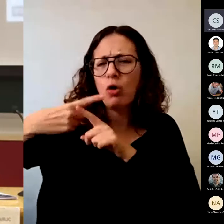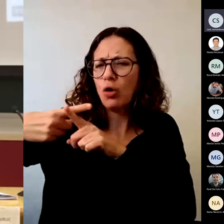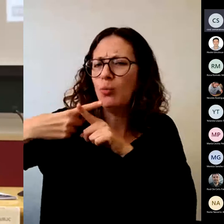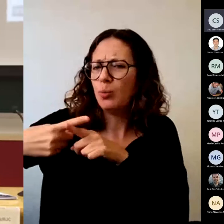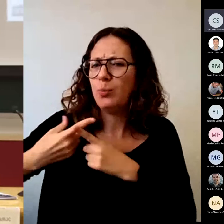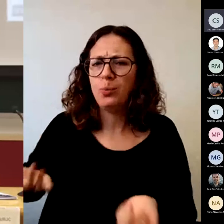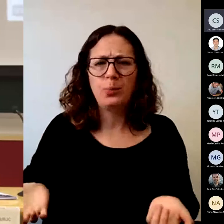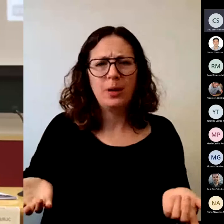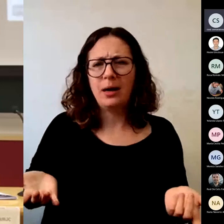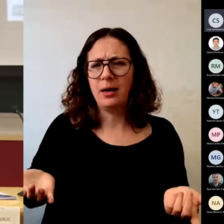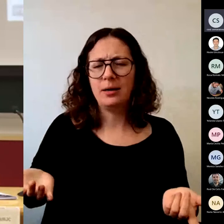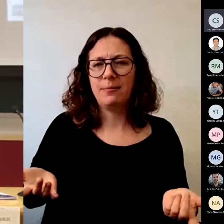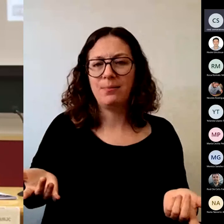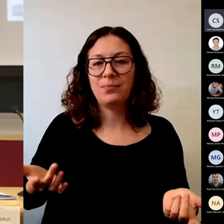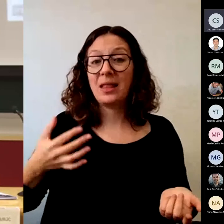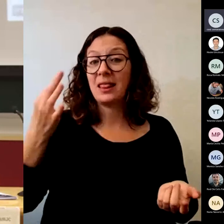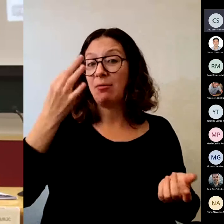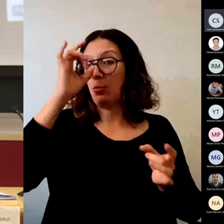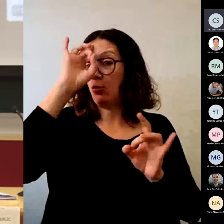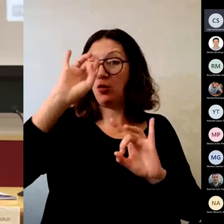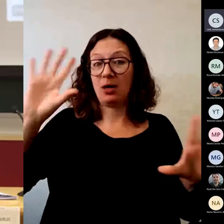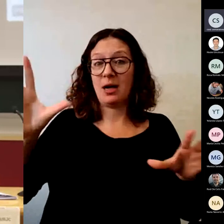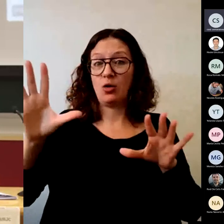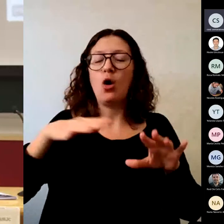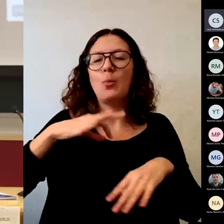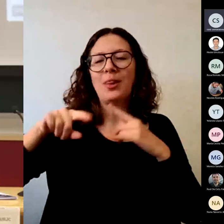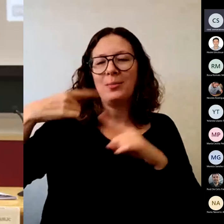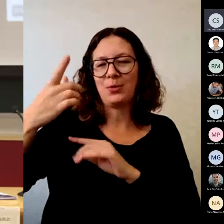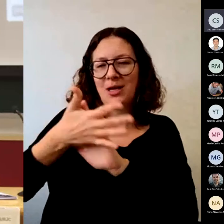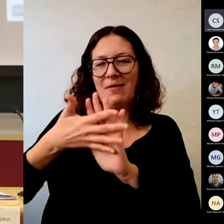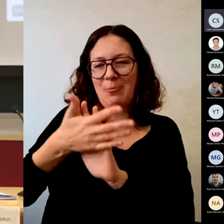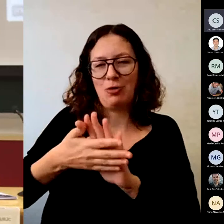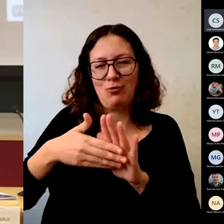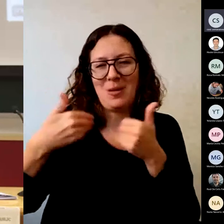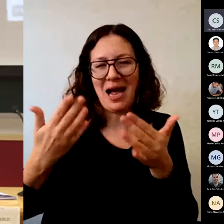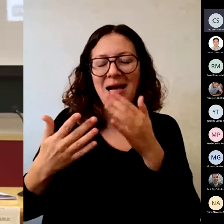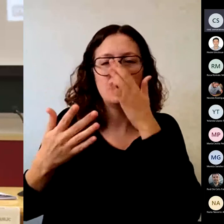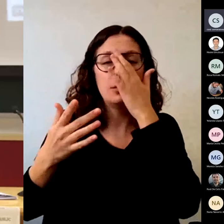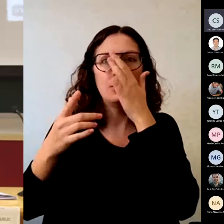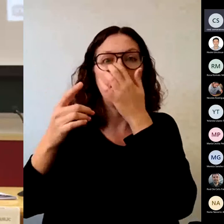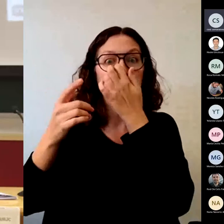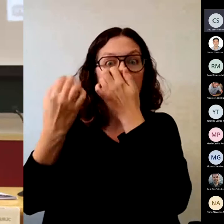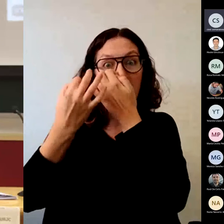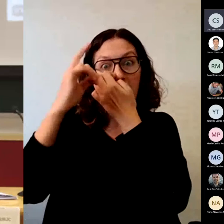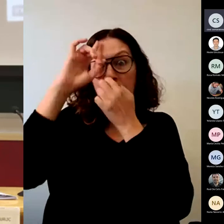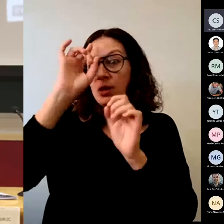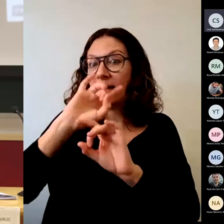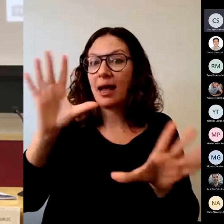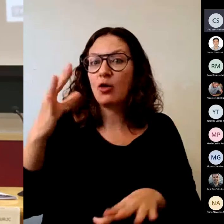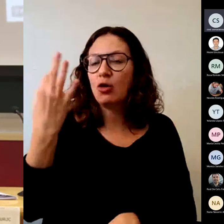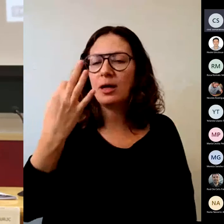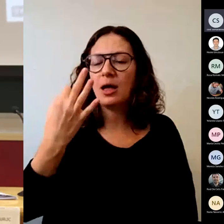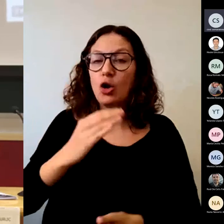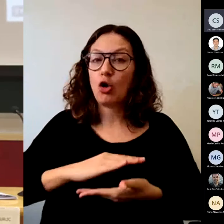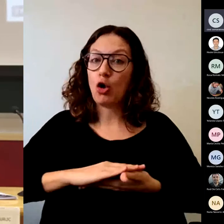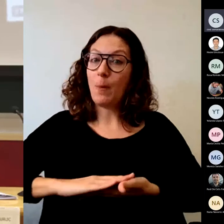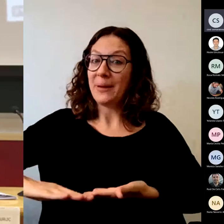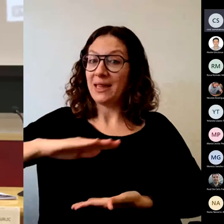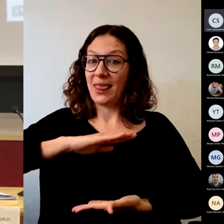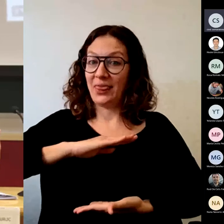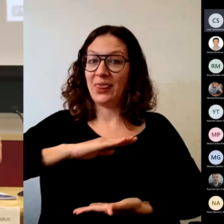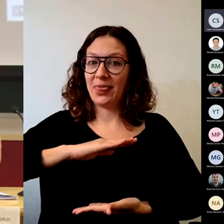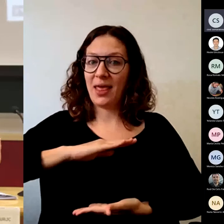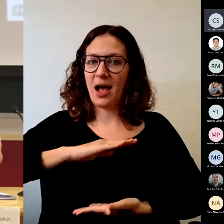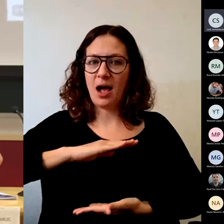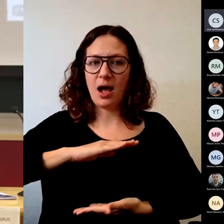que tener muy claro hablaremos a lo mejor en otra parte que una competencia establecida en un título se tiene que conseguir